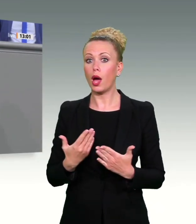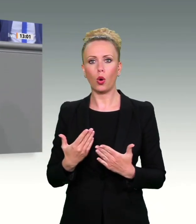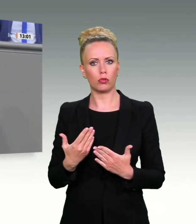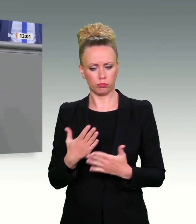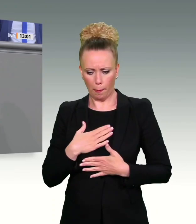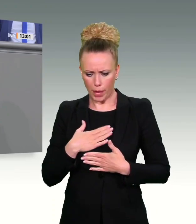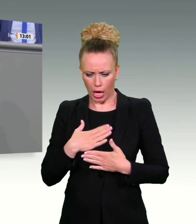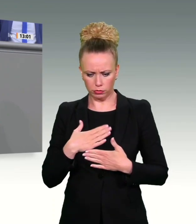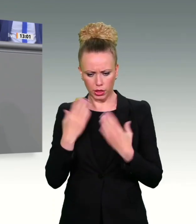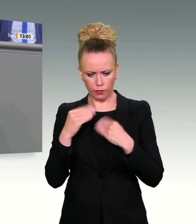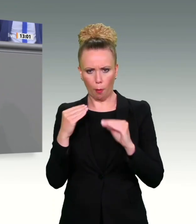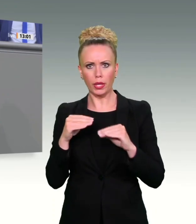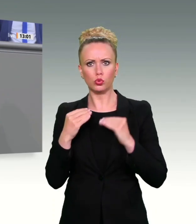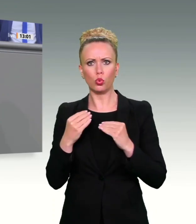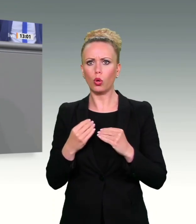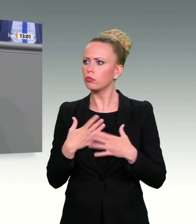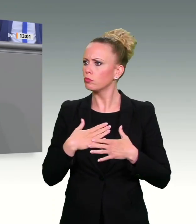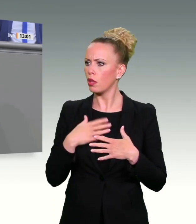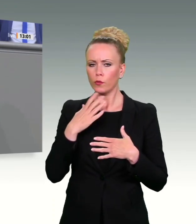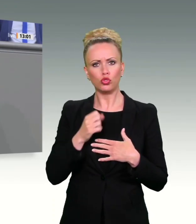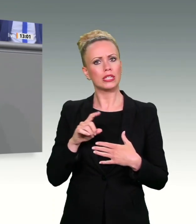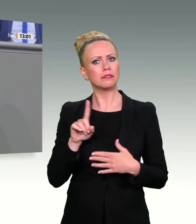Selbstbestimmung und auch bei der Verteidigung der Privatsphäre.